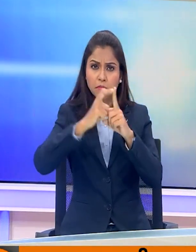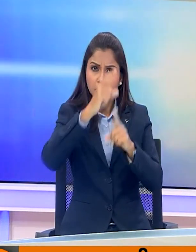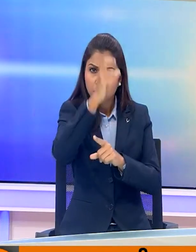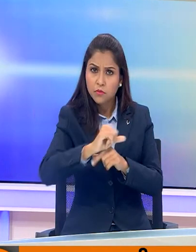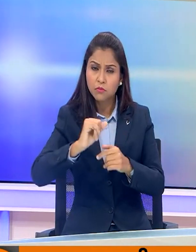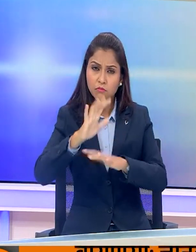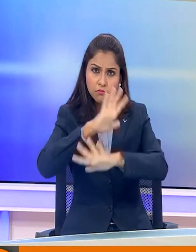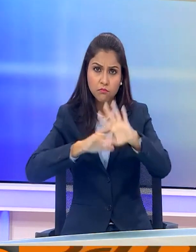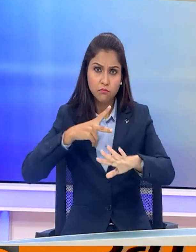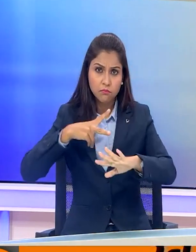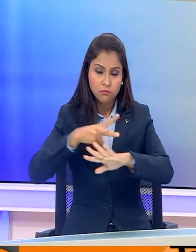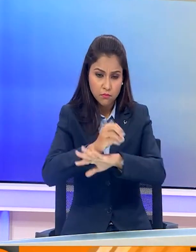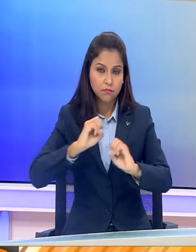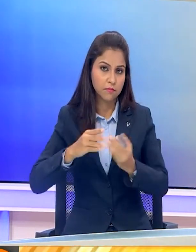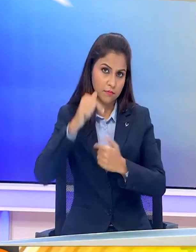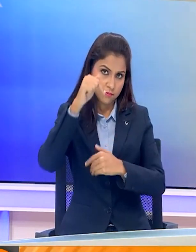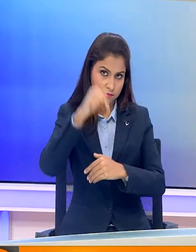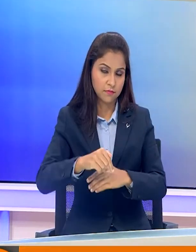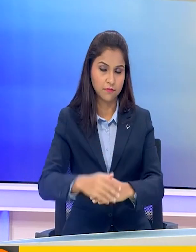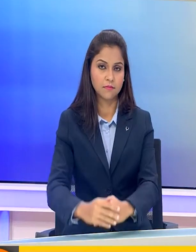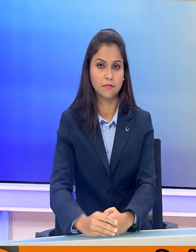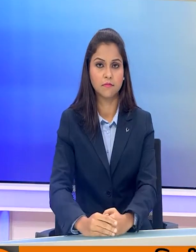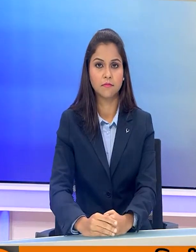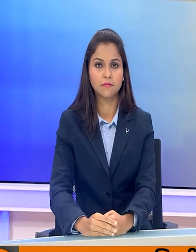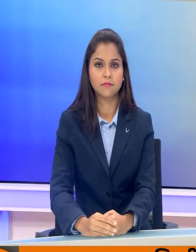उद्यान का उद्धाटन भी करेंगे